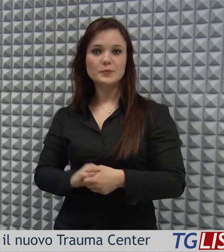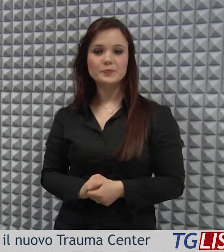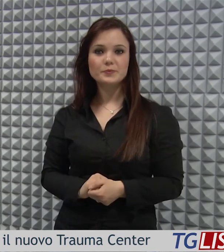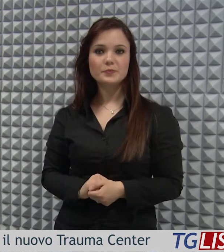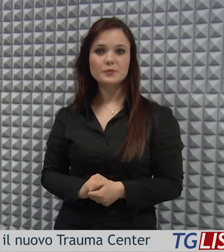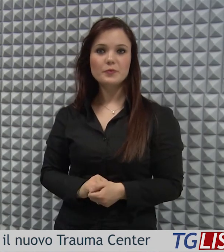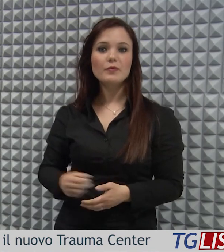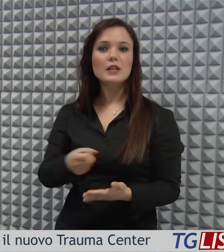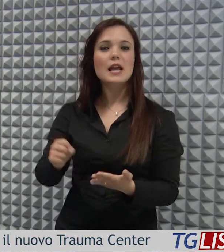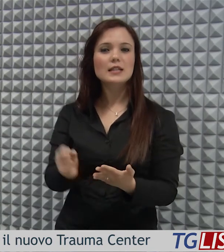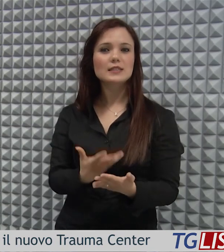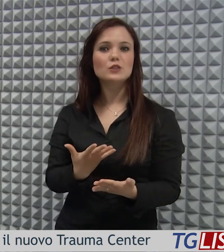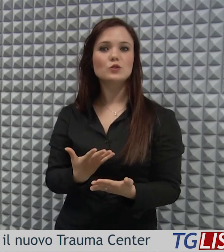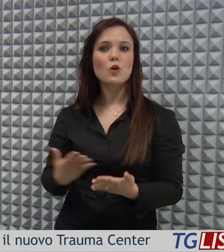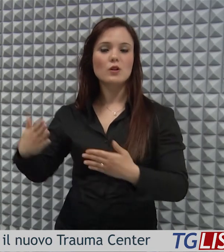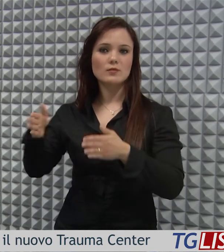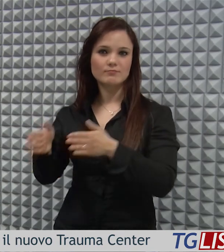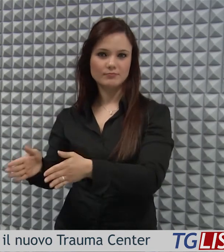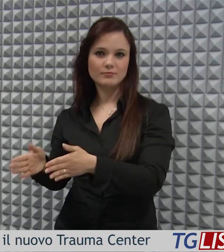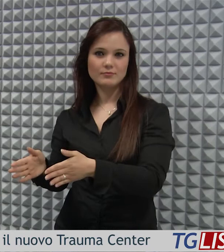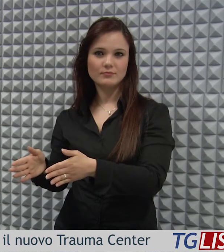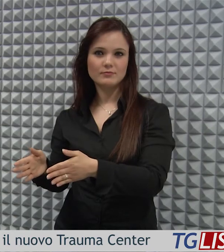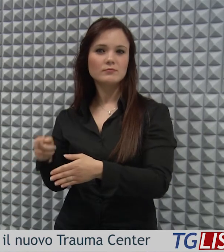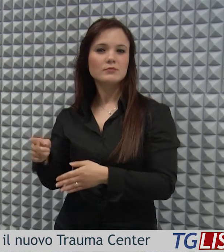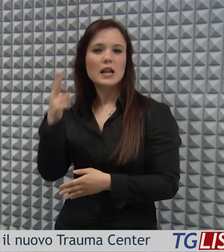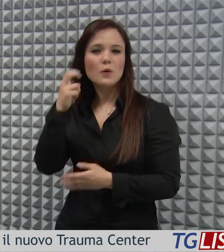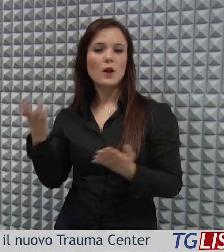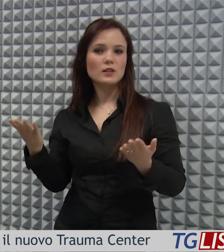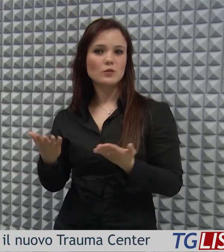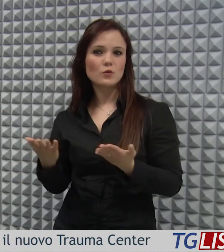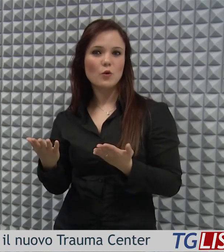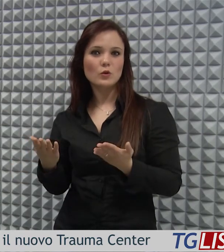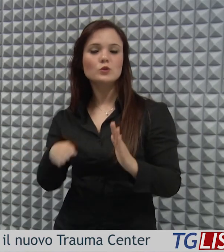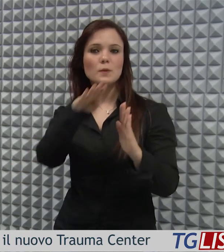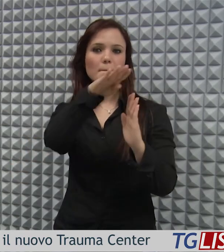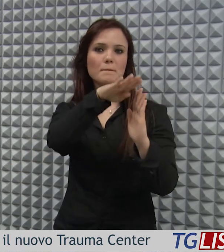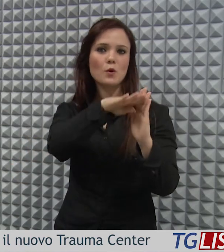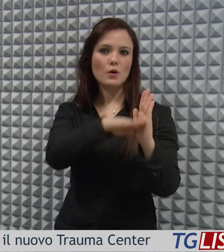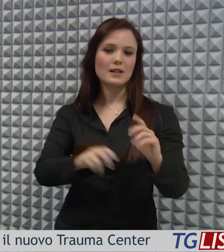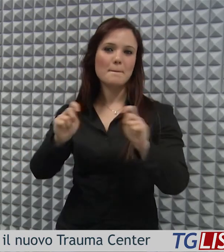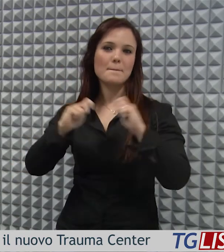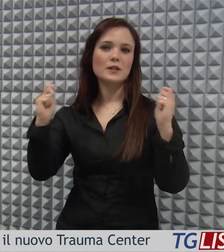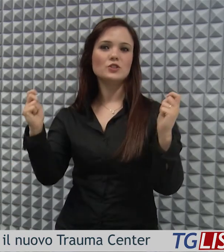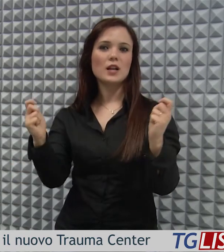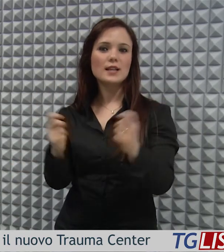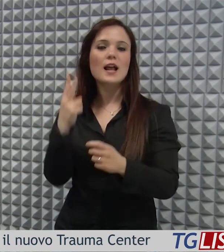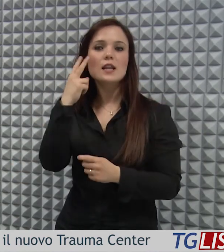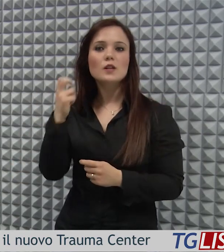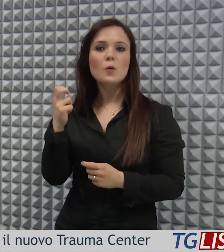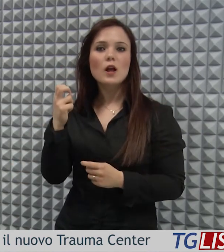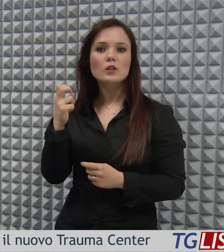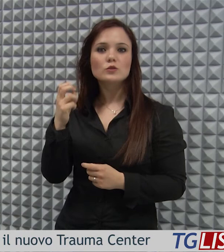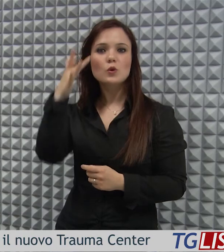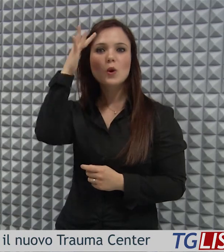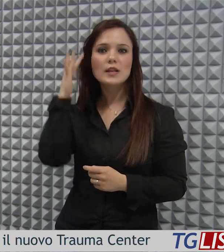realizzazione del nuovo padiglione rientra in un programma più complessivo di mitigazione